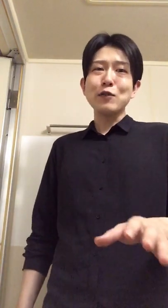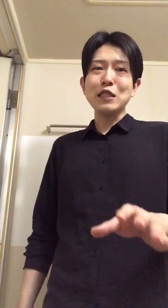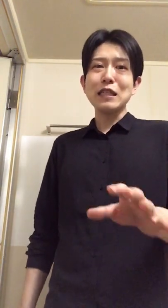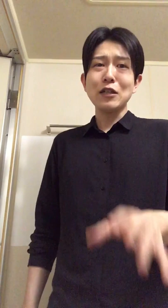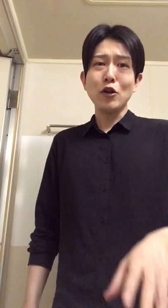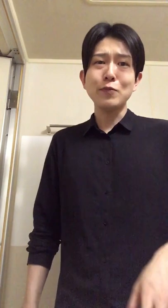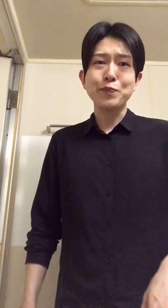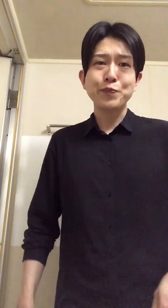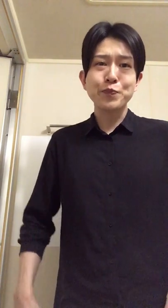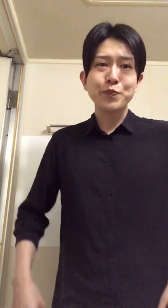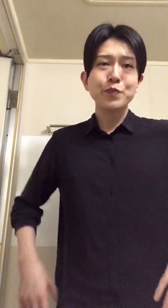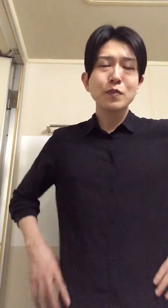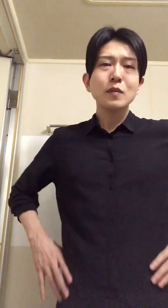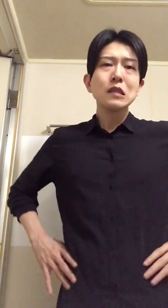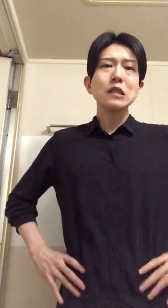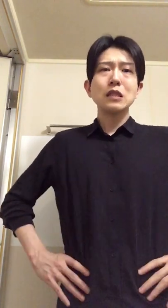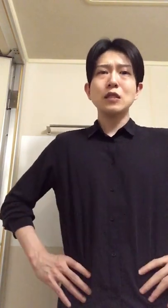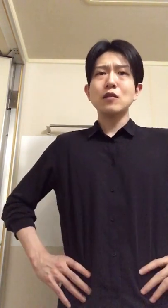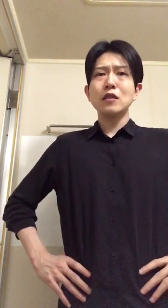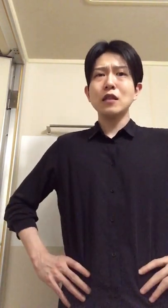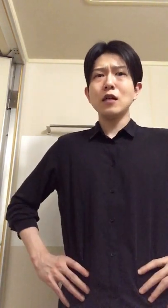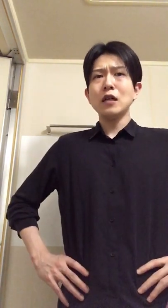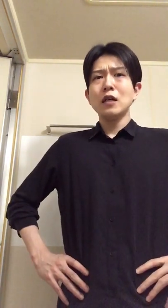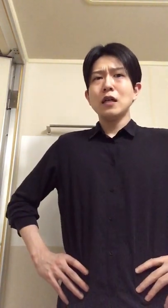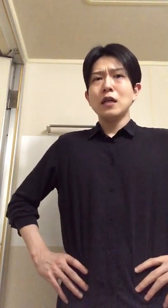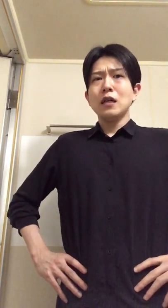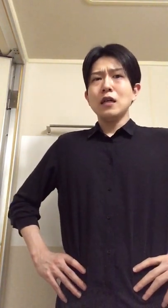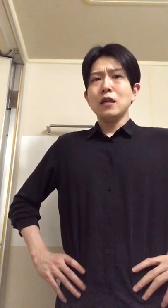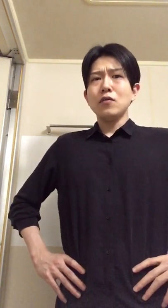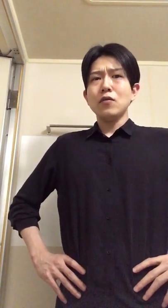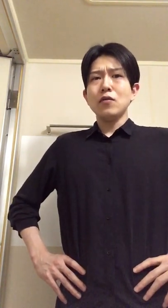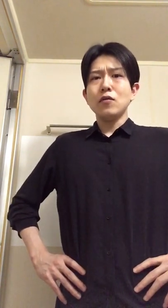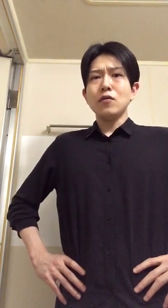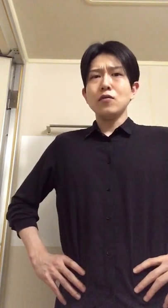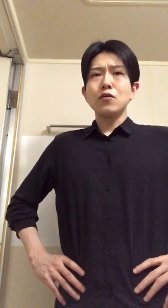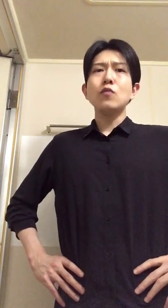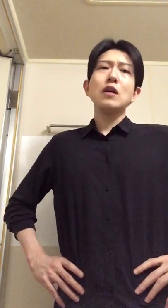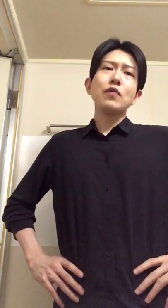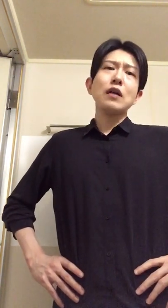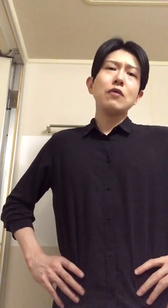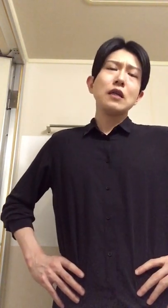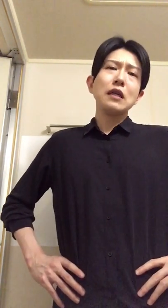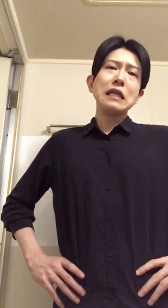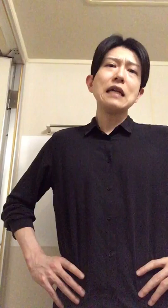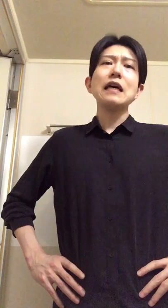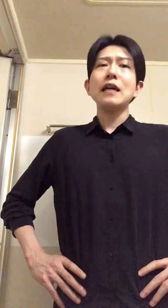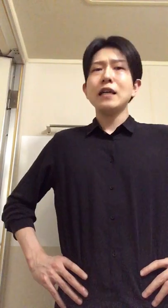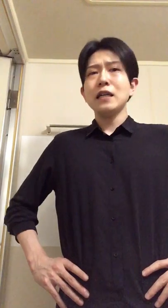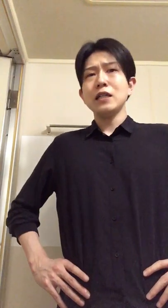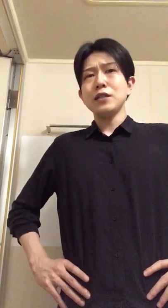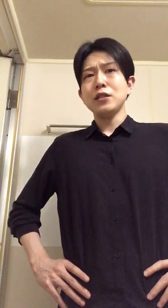ないかもしれないけどうんだからあのーしょうもないプライドはねいらないうん